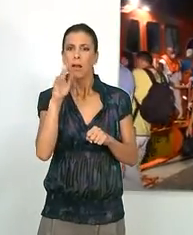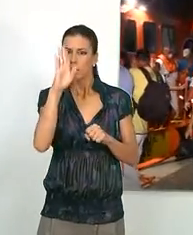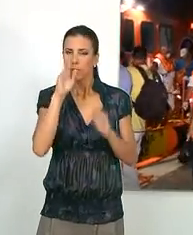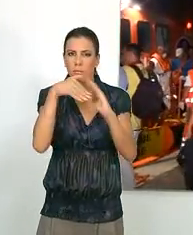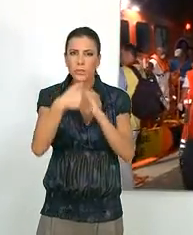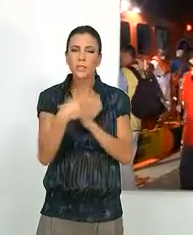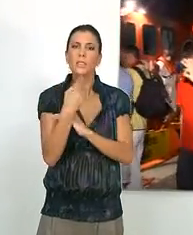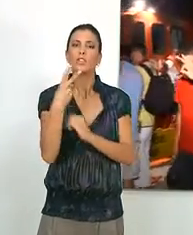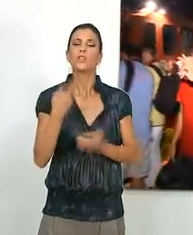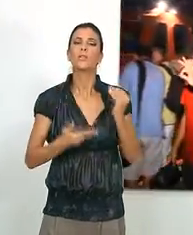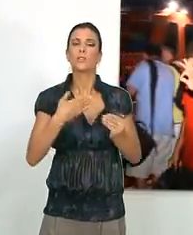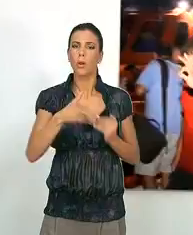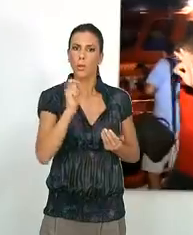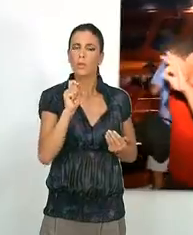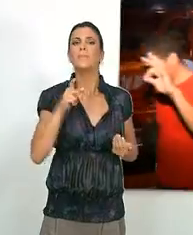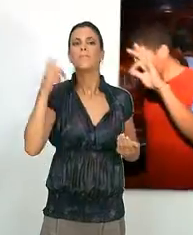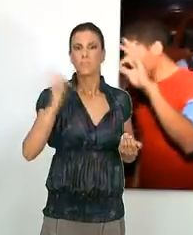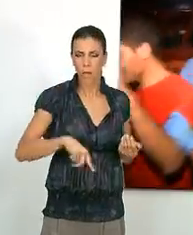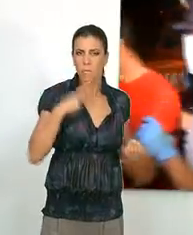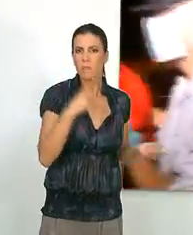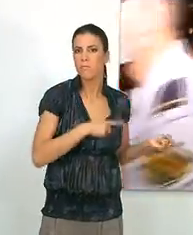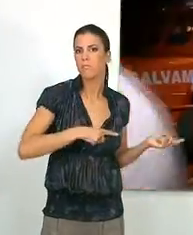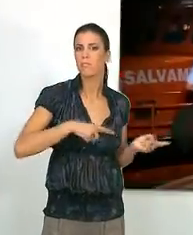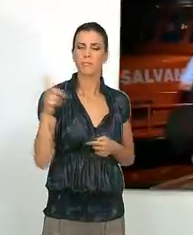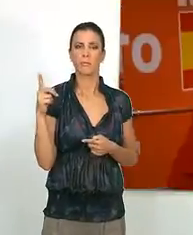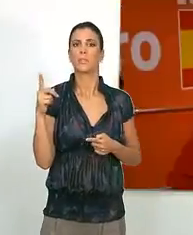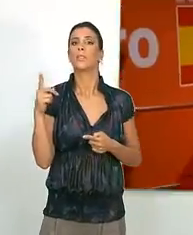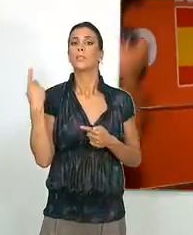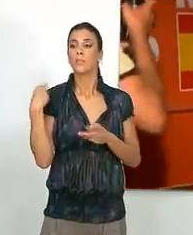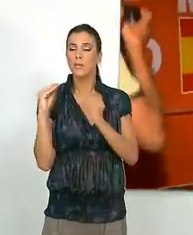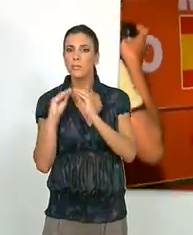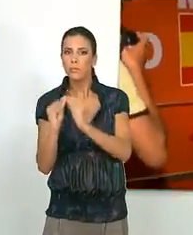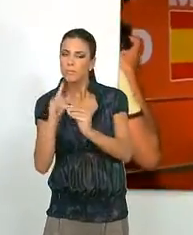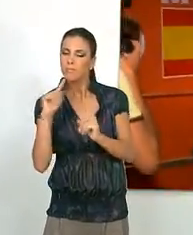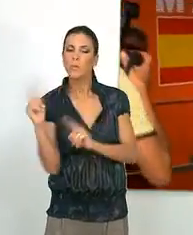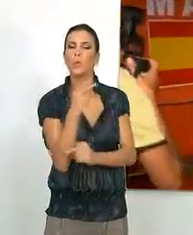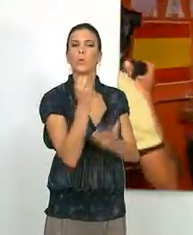ocultos dos kilos de hachís también han sido repatriadas por orden judicial.